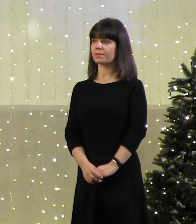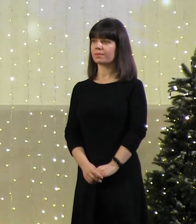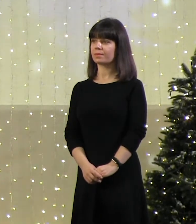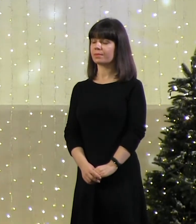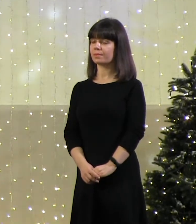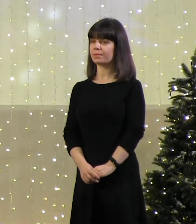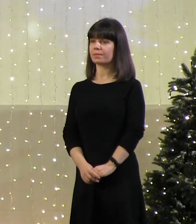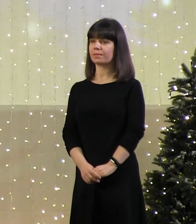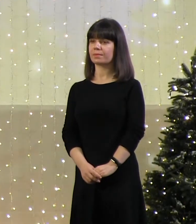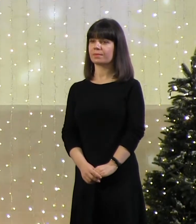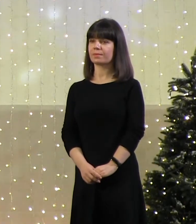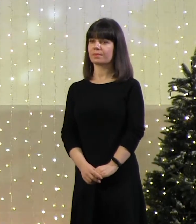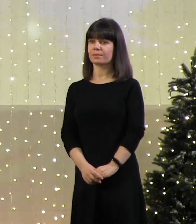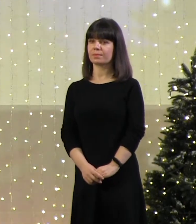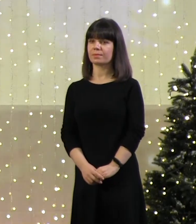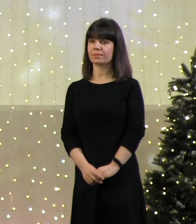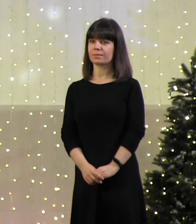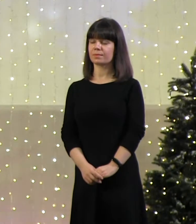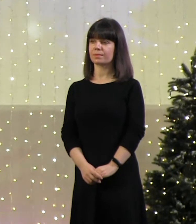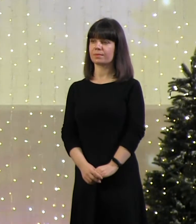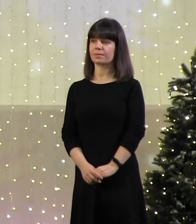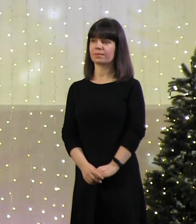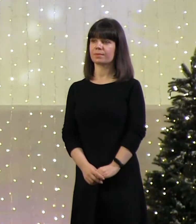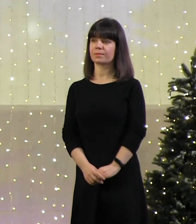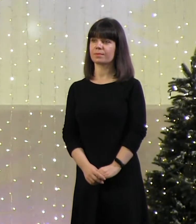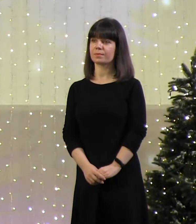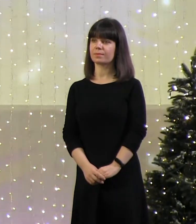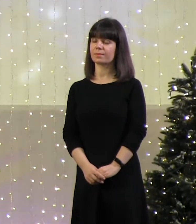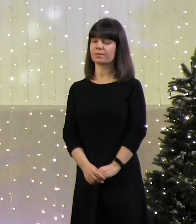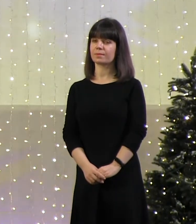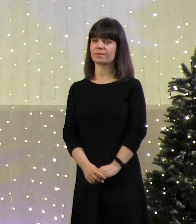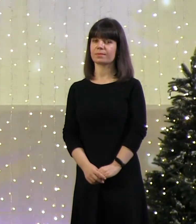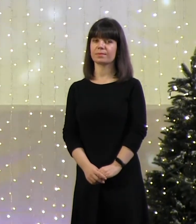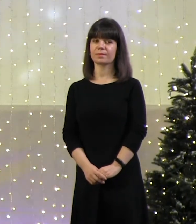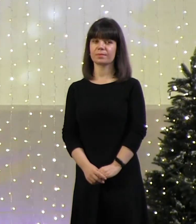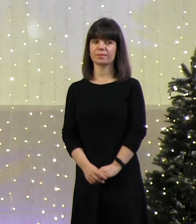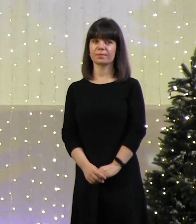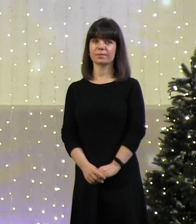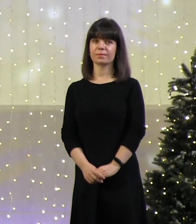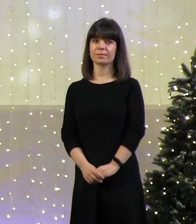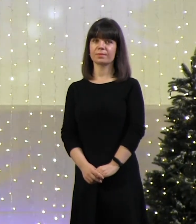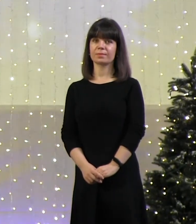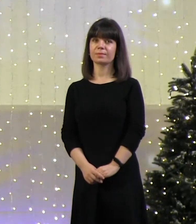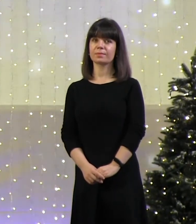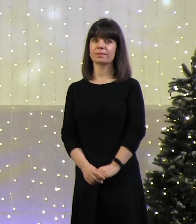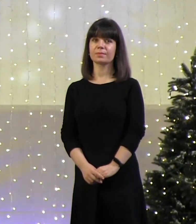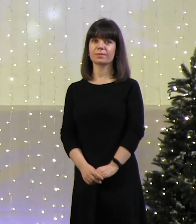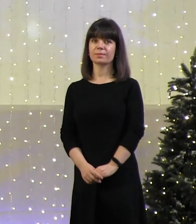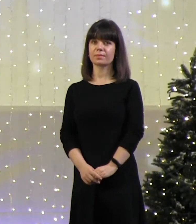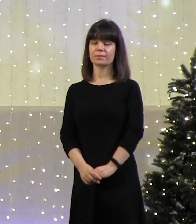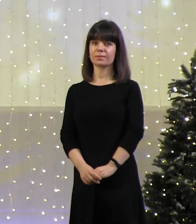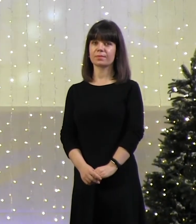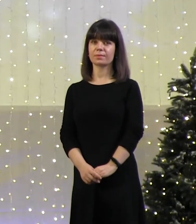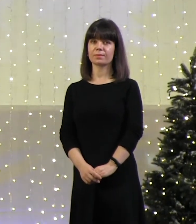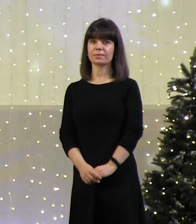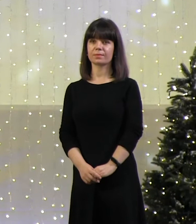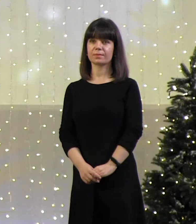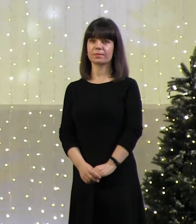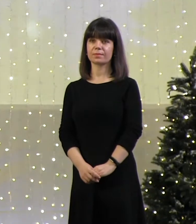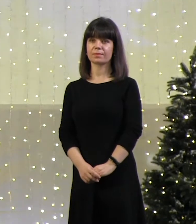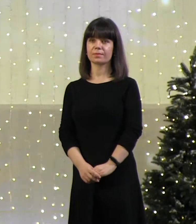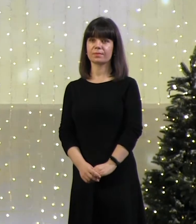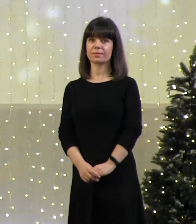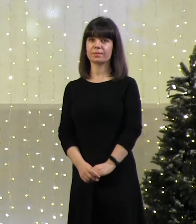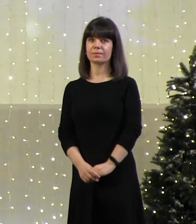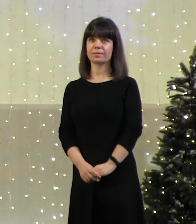чтобы мы могли как-то почувствовать этот мир. Мир людей, не слышащих. Они есть в нашей стране.